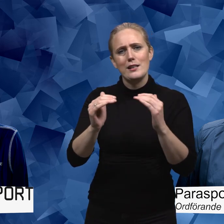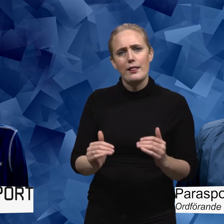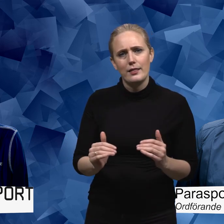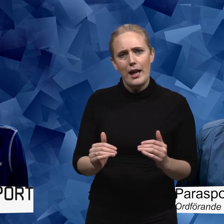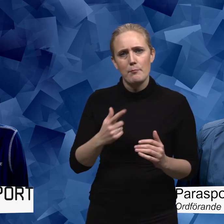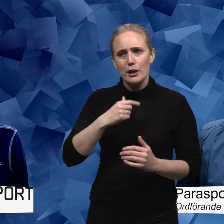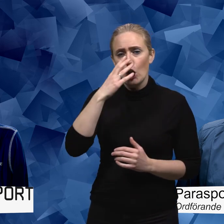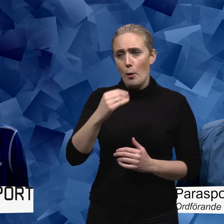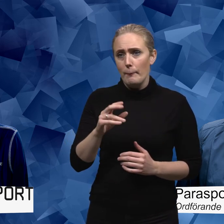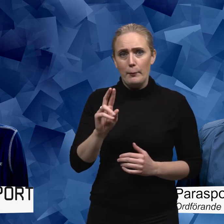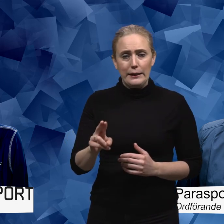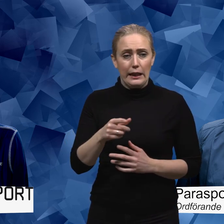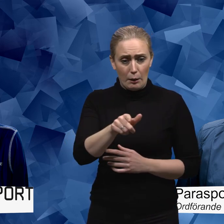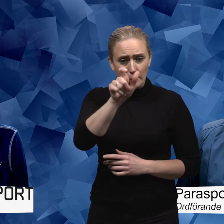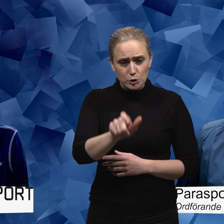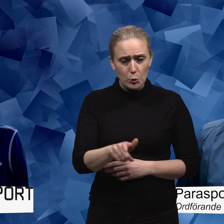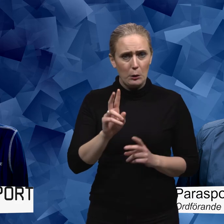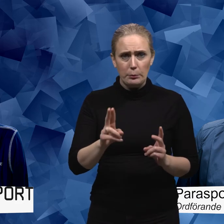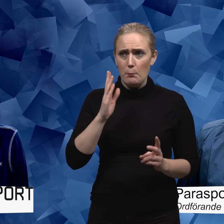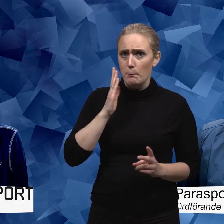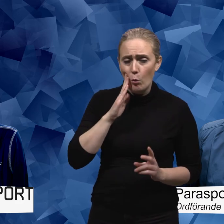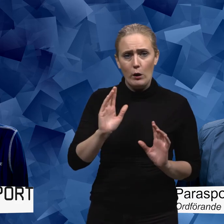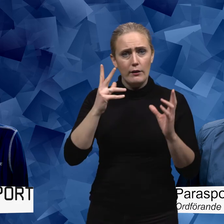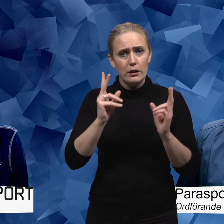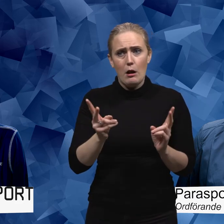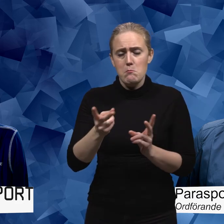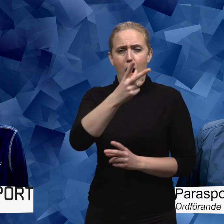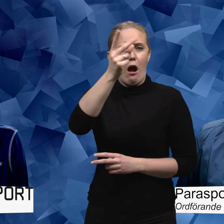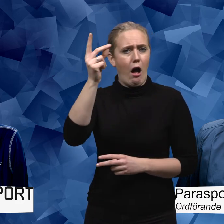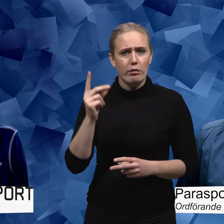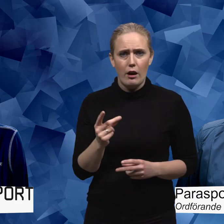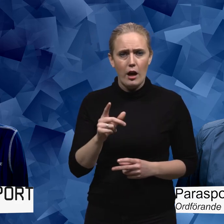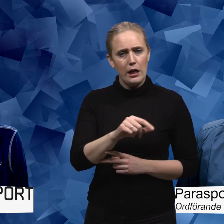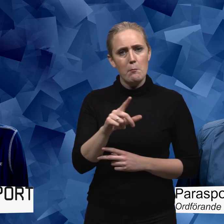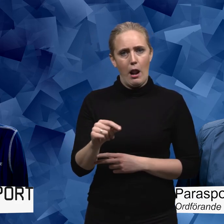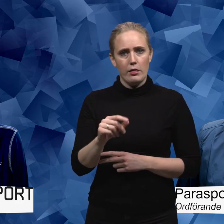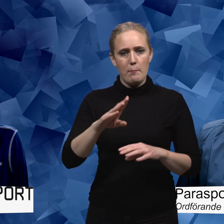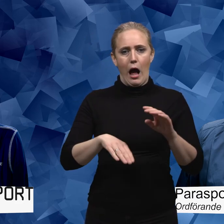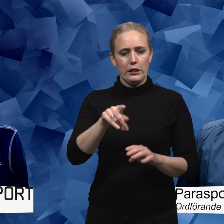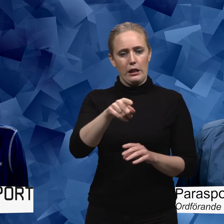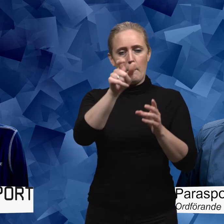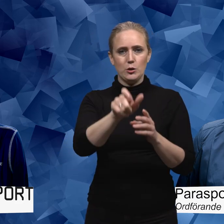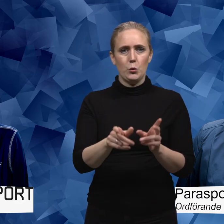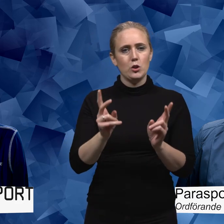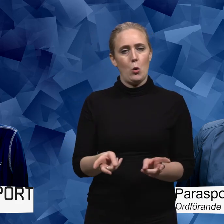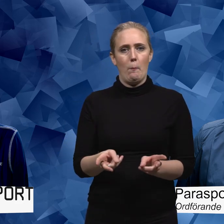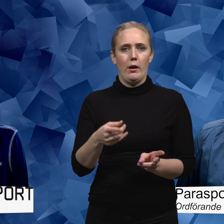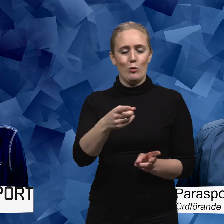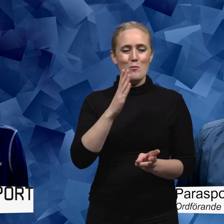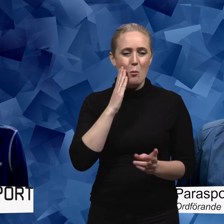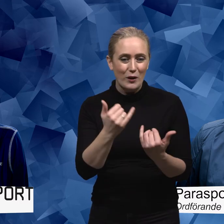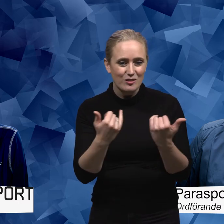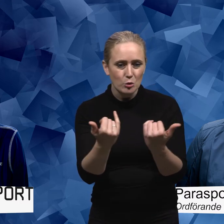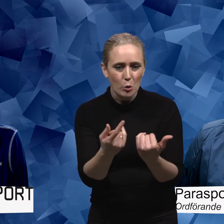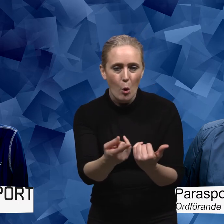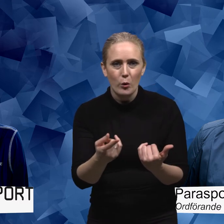glömmer bort att jag bor och lever och verkar precis som vem som helst annan. Man behandlas ibland som att man bor på en institution.